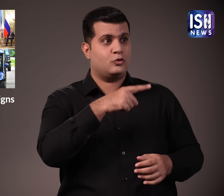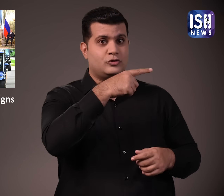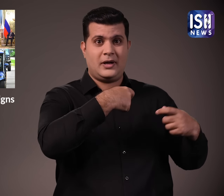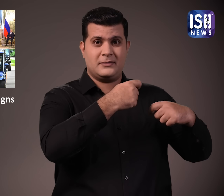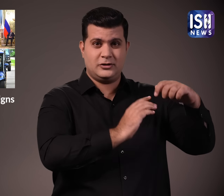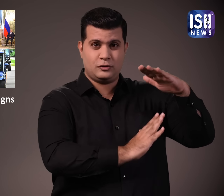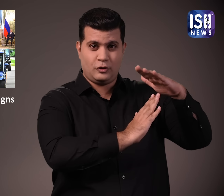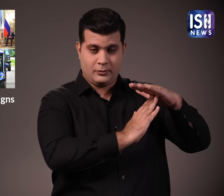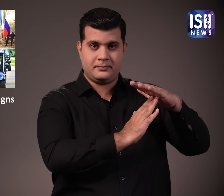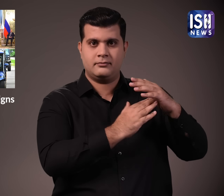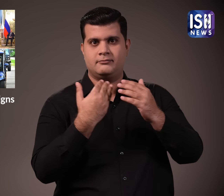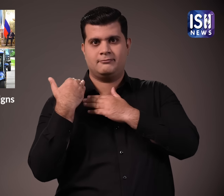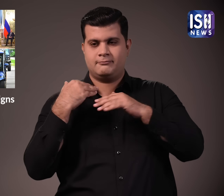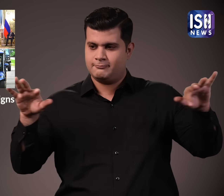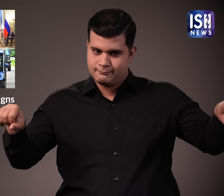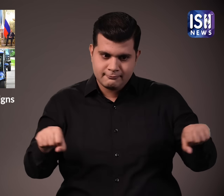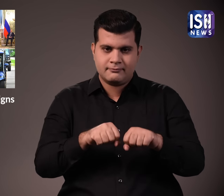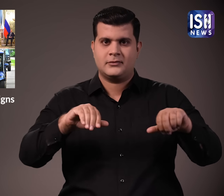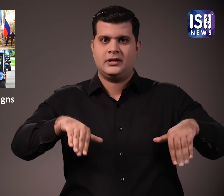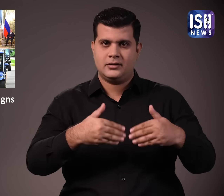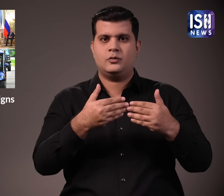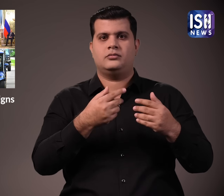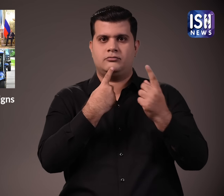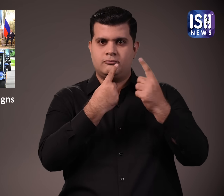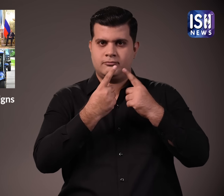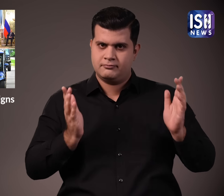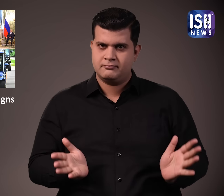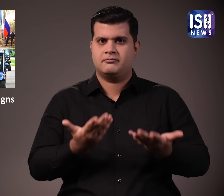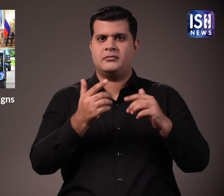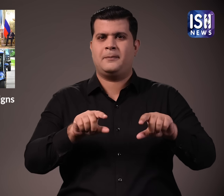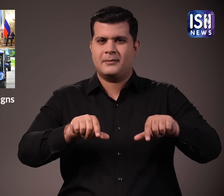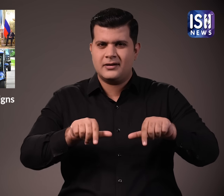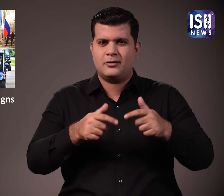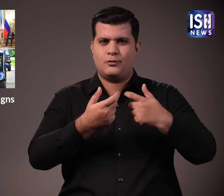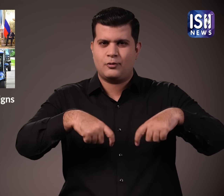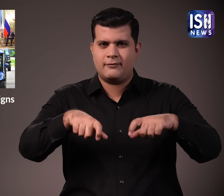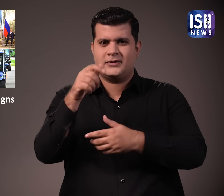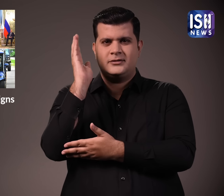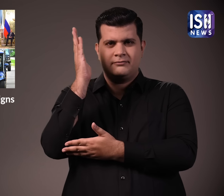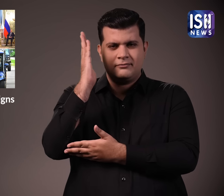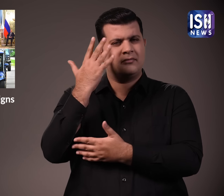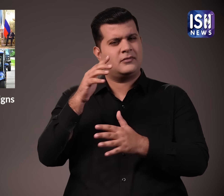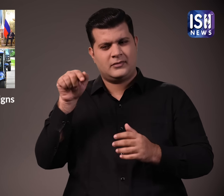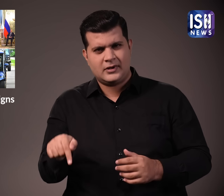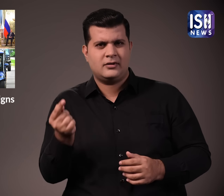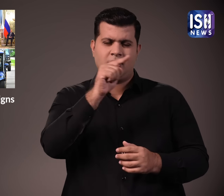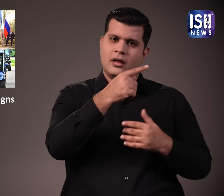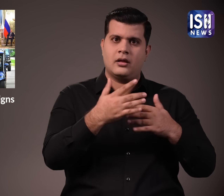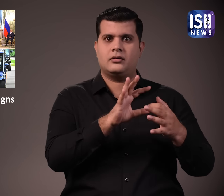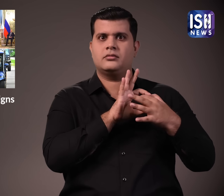देने के उत्देशे से भारत और रूस के शीर्ष व्यावसायों के बीच बिजनस टू बिजनस बैठके प्रचार